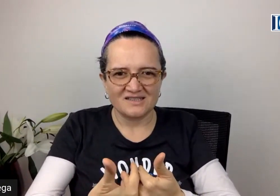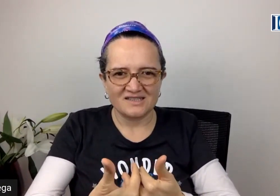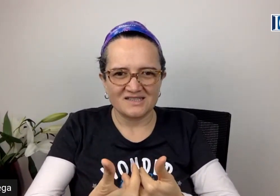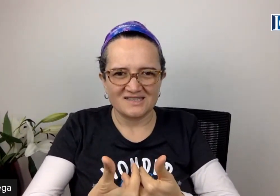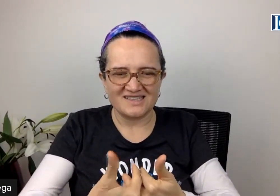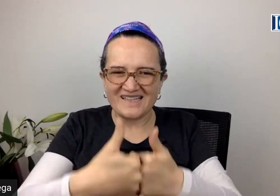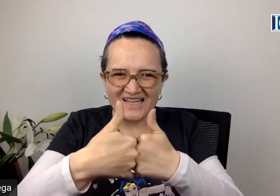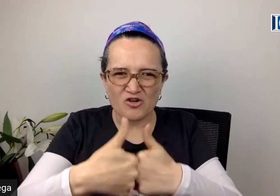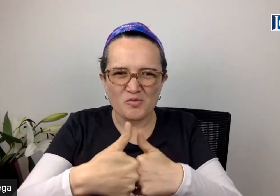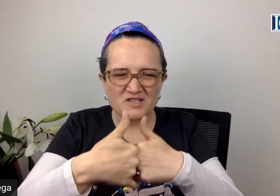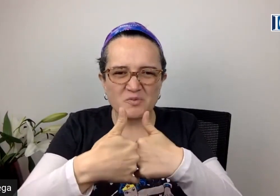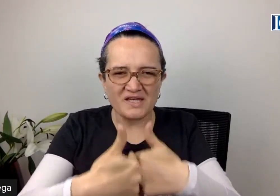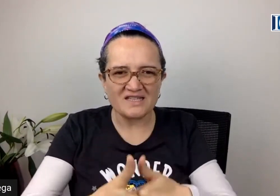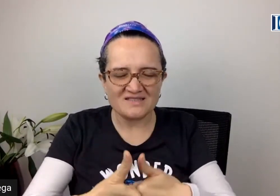de tener como experiencia